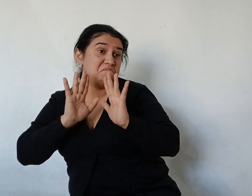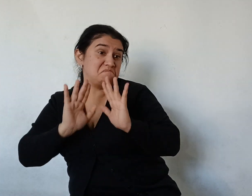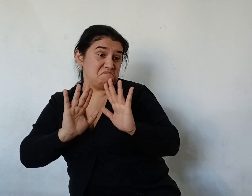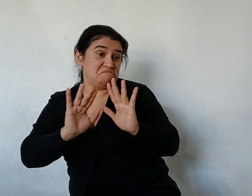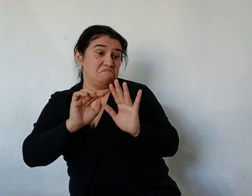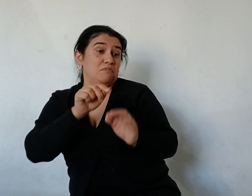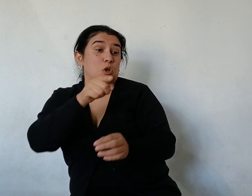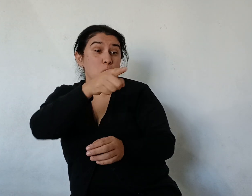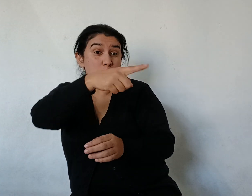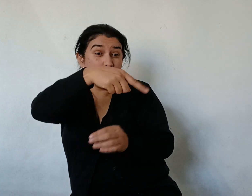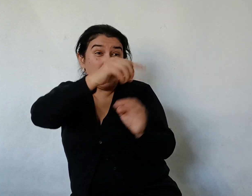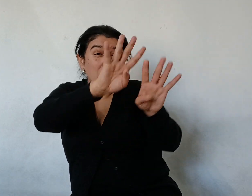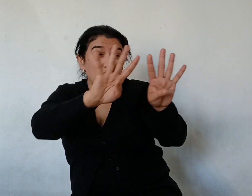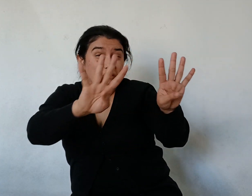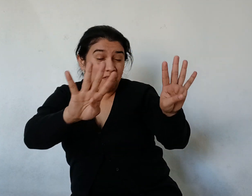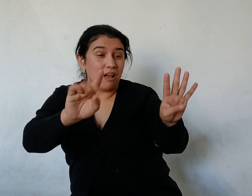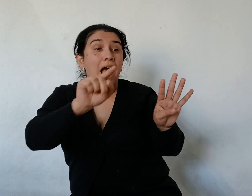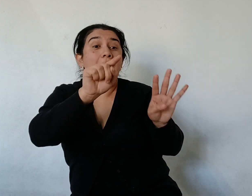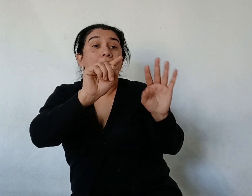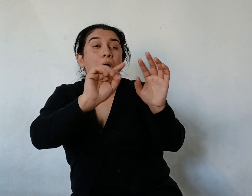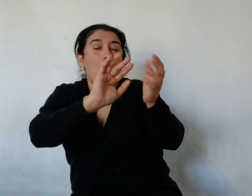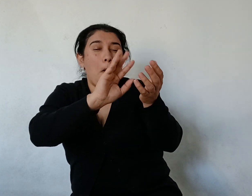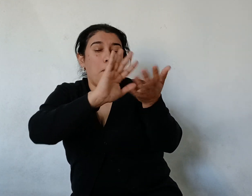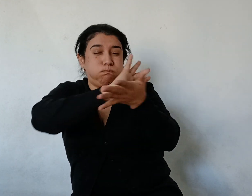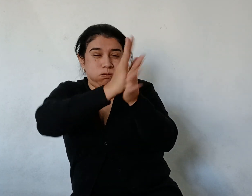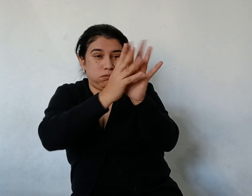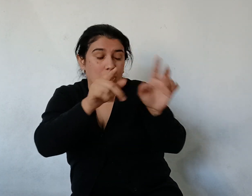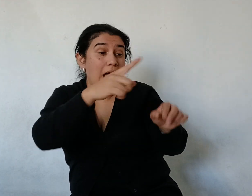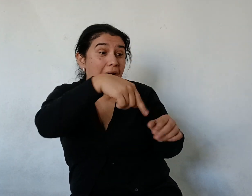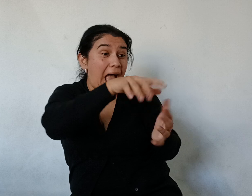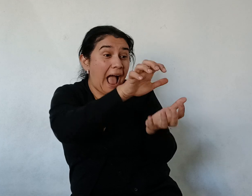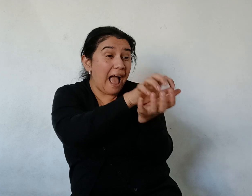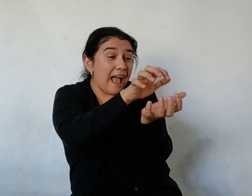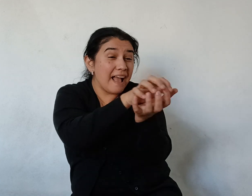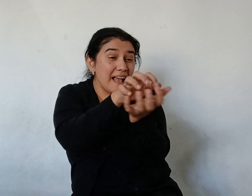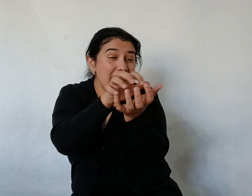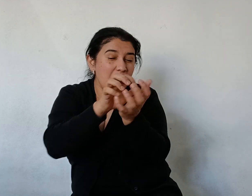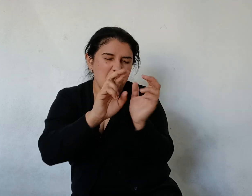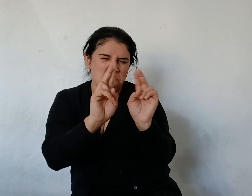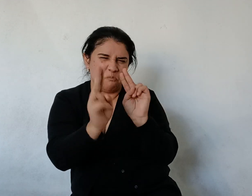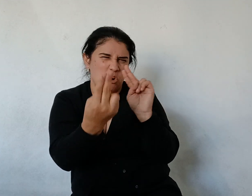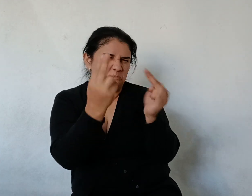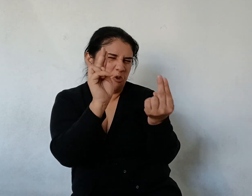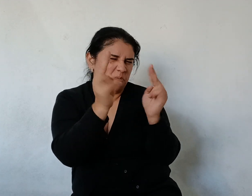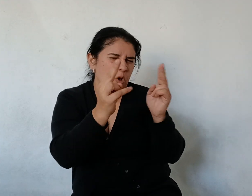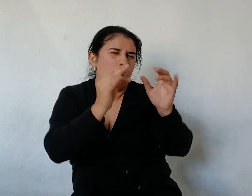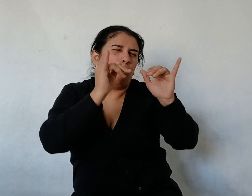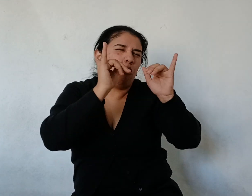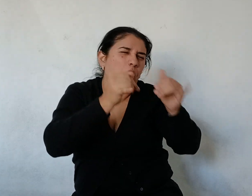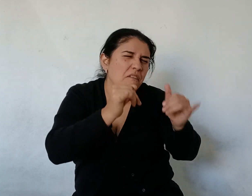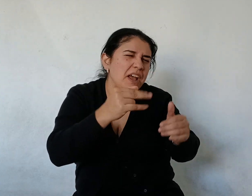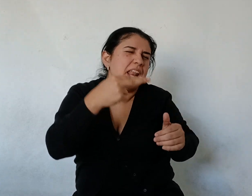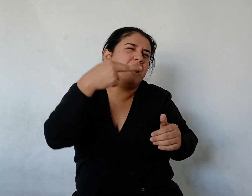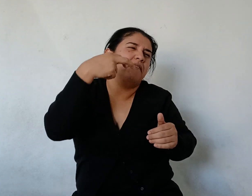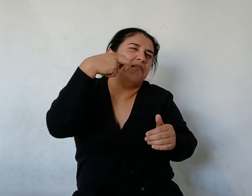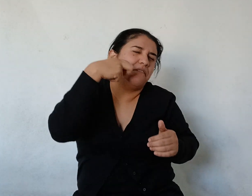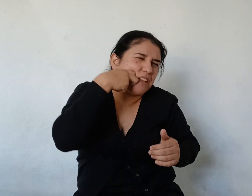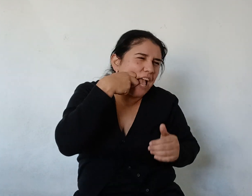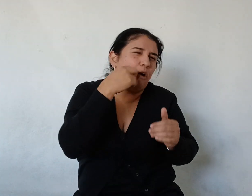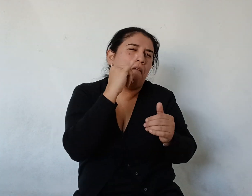Ni grandes Ni chicos Ni gordos Ni flancos Ni jóvenes Ni viejos O ese viejísimo Yacaré Que veo allí